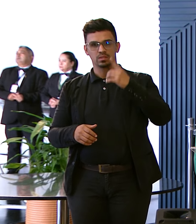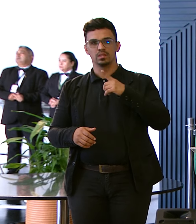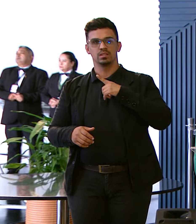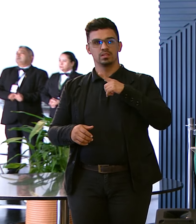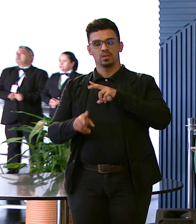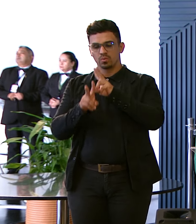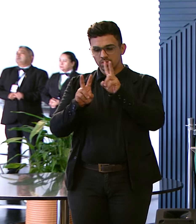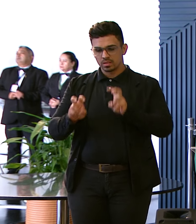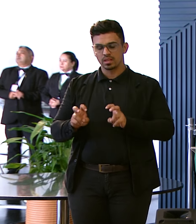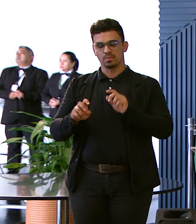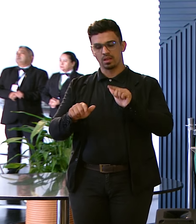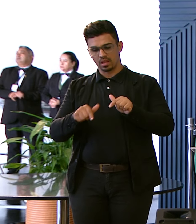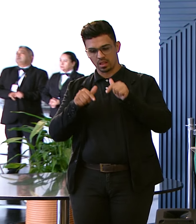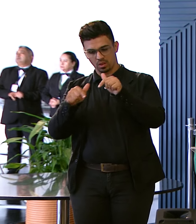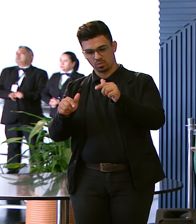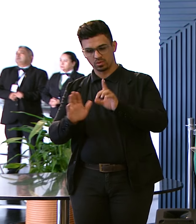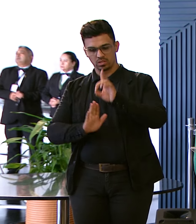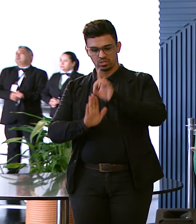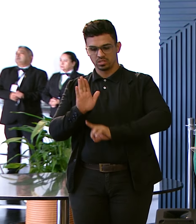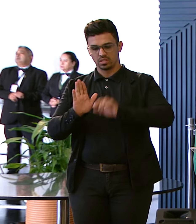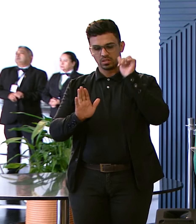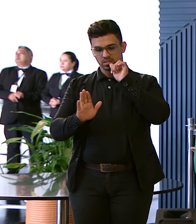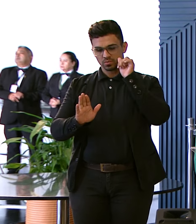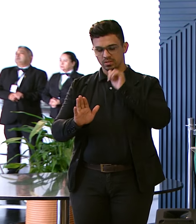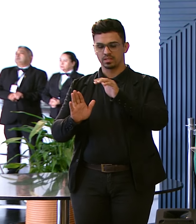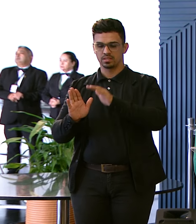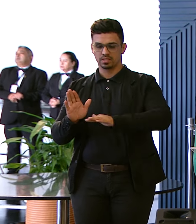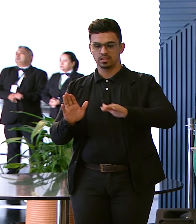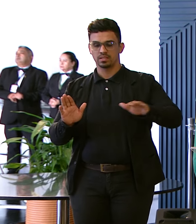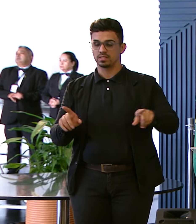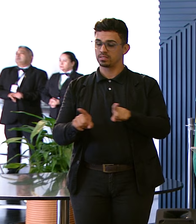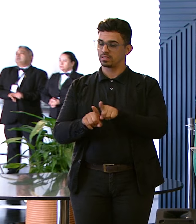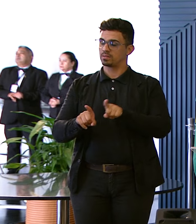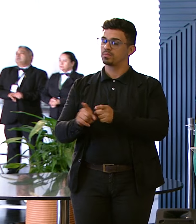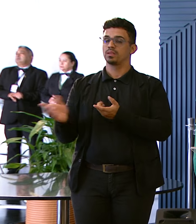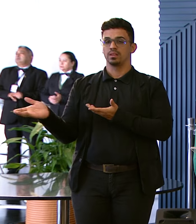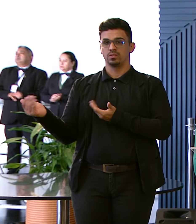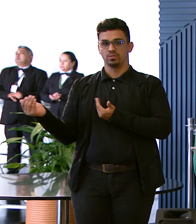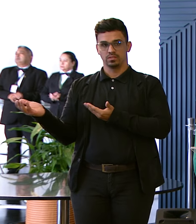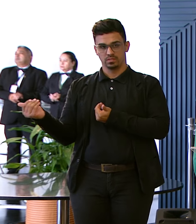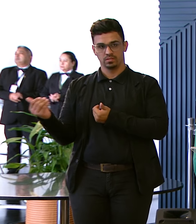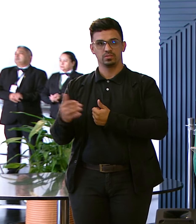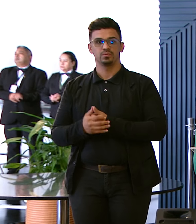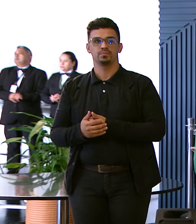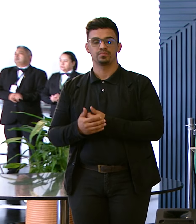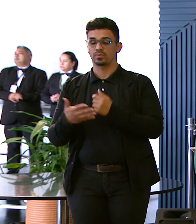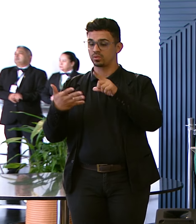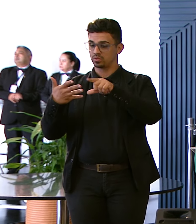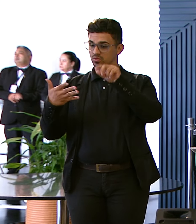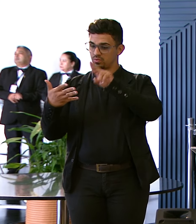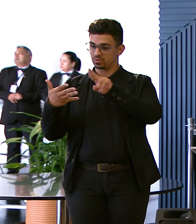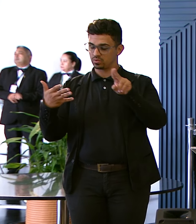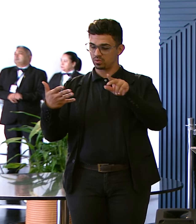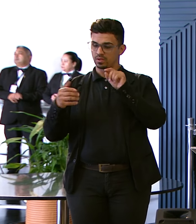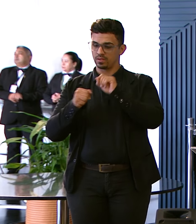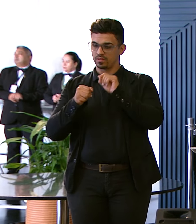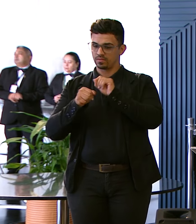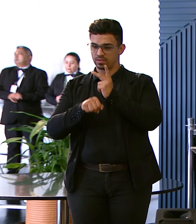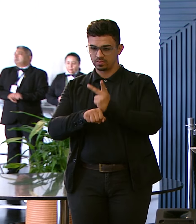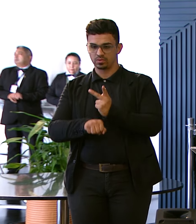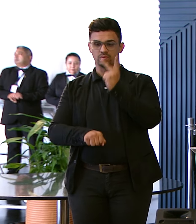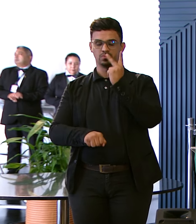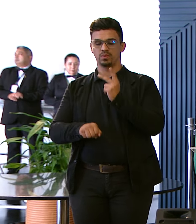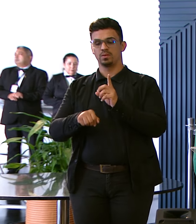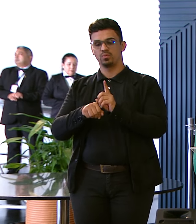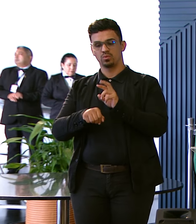A luta Dos direitos Das mulheres Das crianças E do adolescente Então a sua indicação Faz que o prêmio Doutor